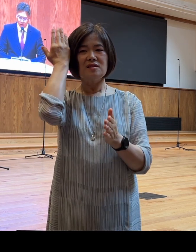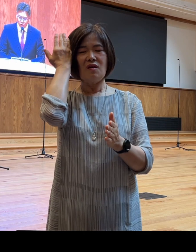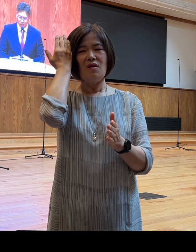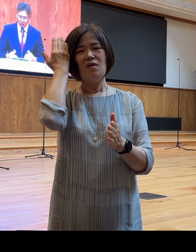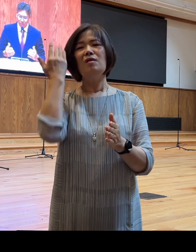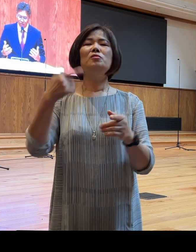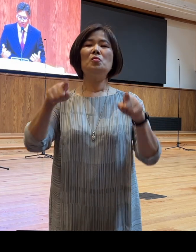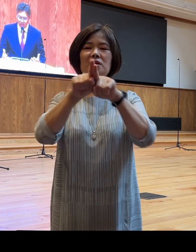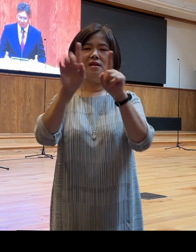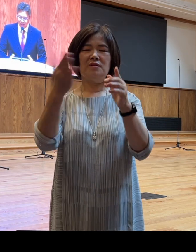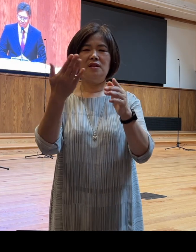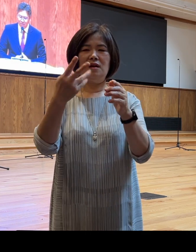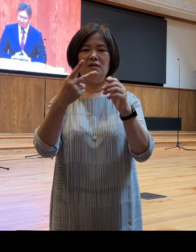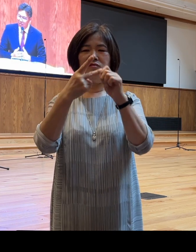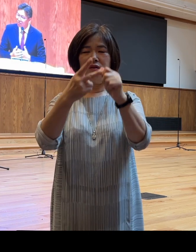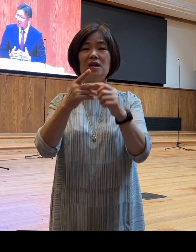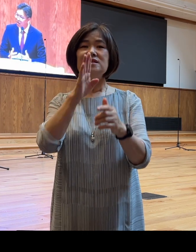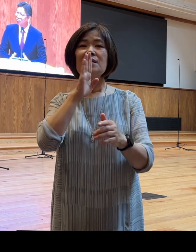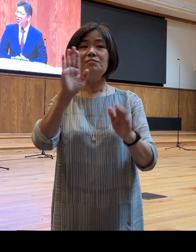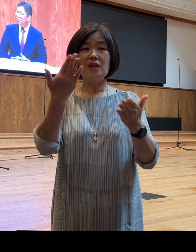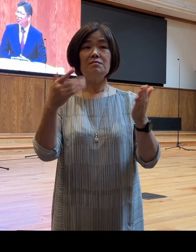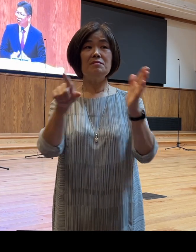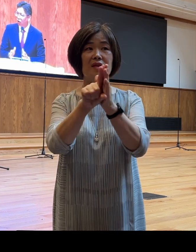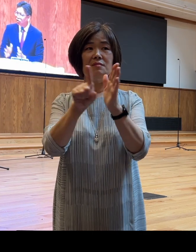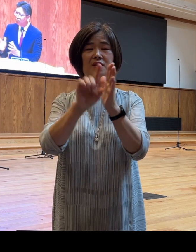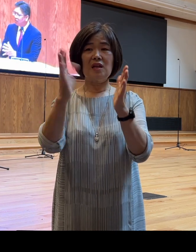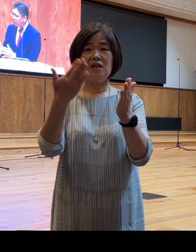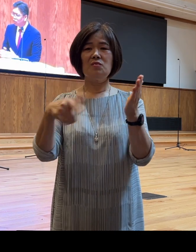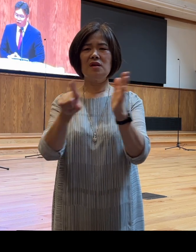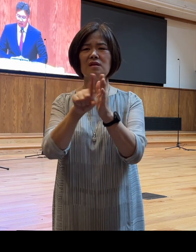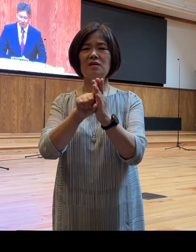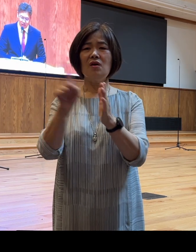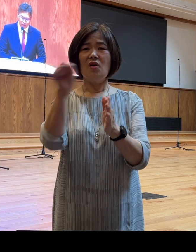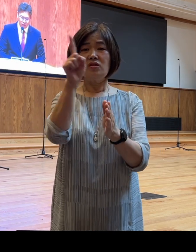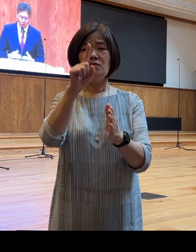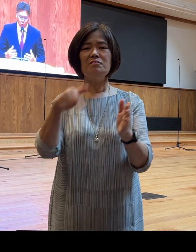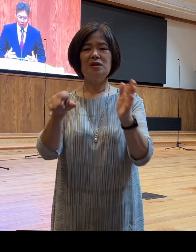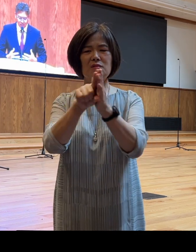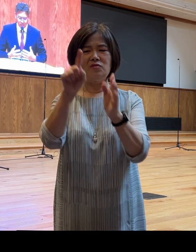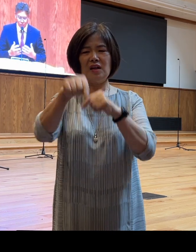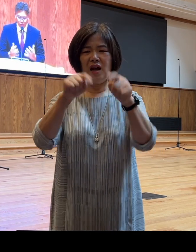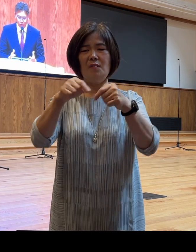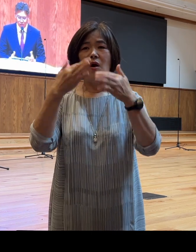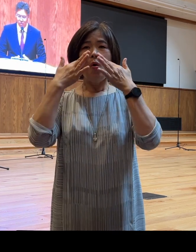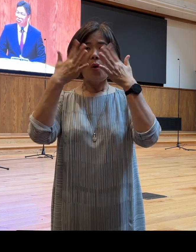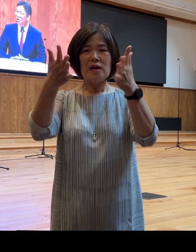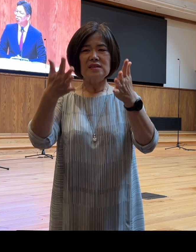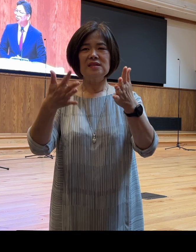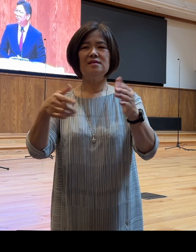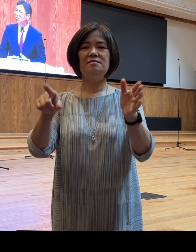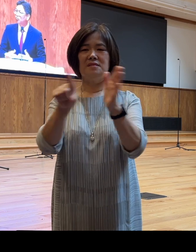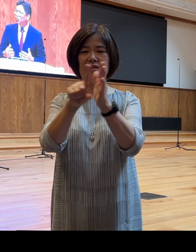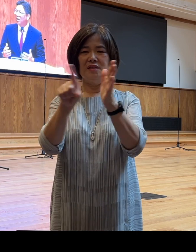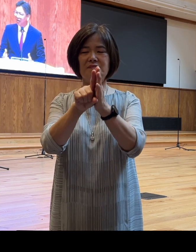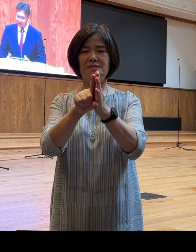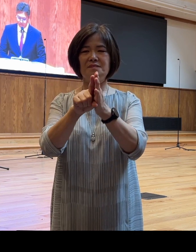이 믿음이 참된 믿음이 되기 위해서는 어떤 믿음으로 나가야 되냐면 확신과 소신, 신뢰로서의 믿음으로 나가야 합니다